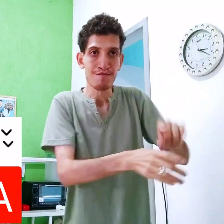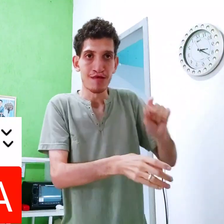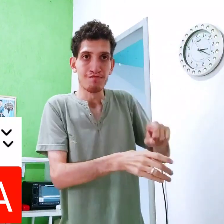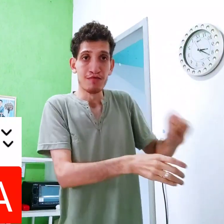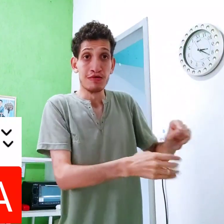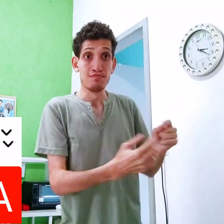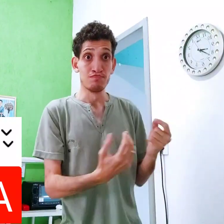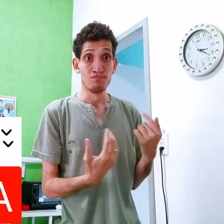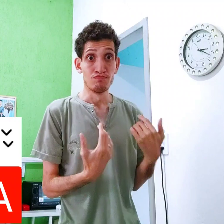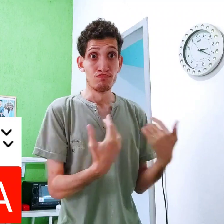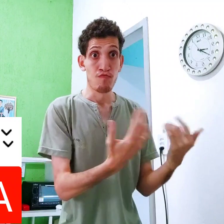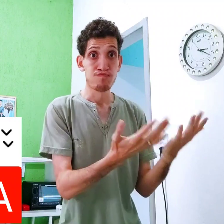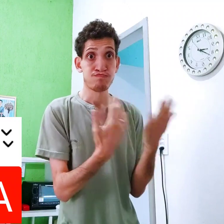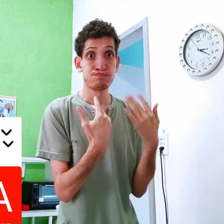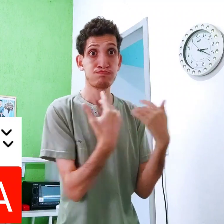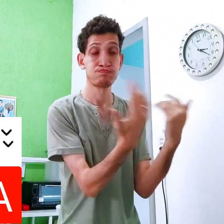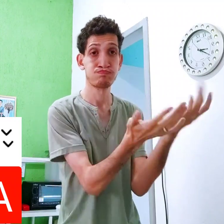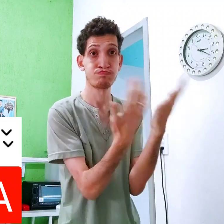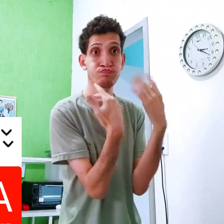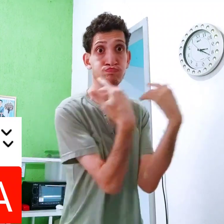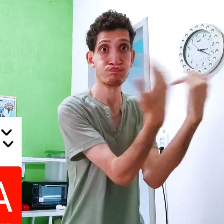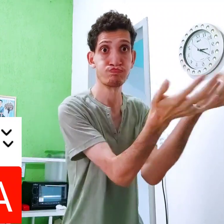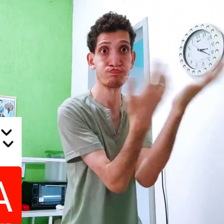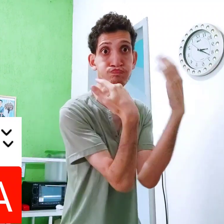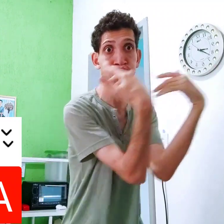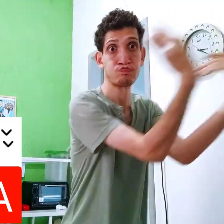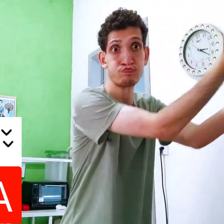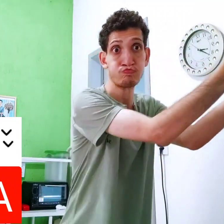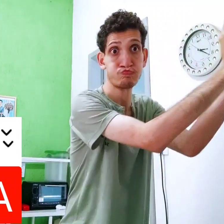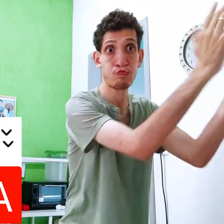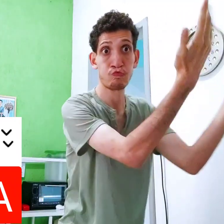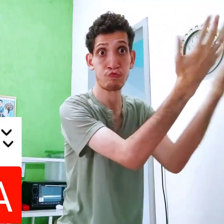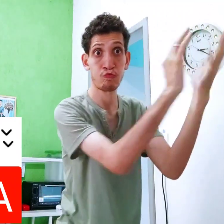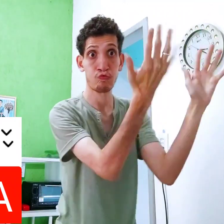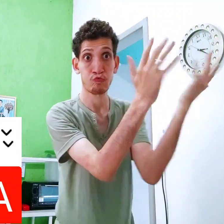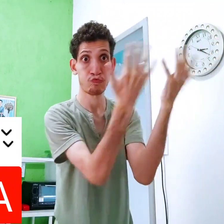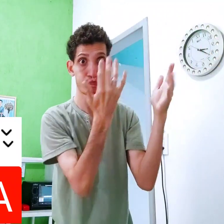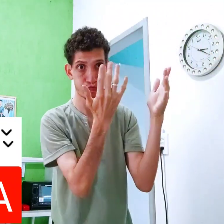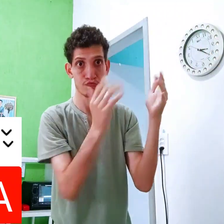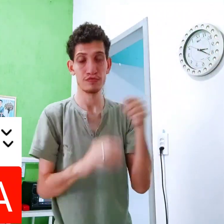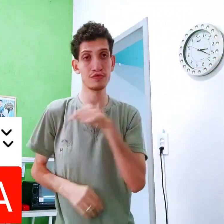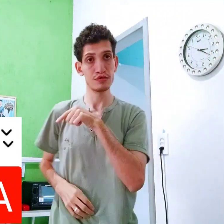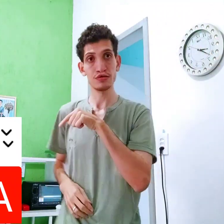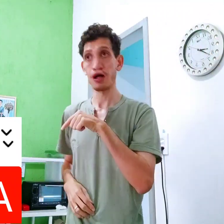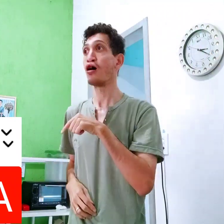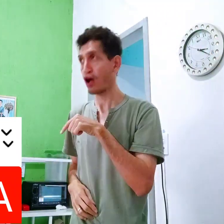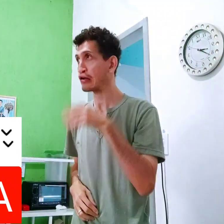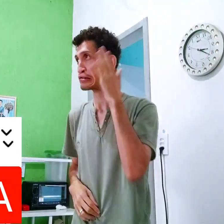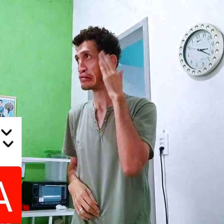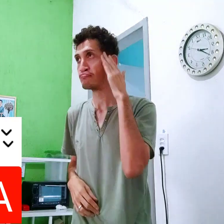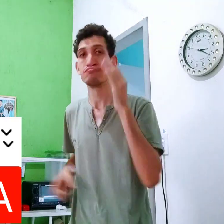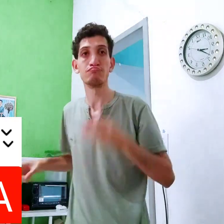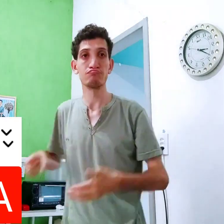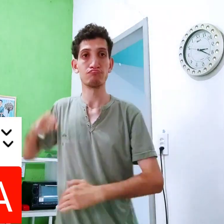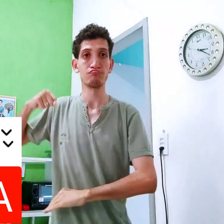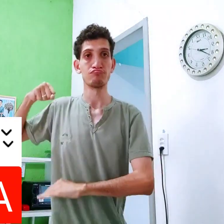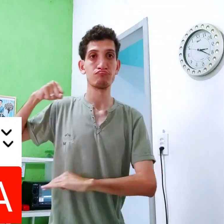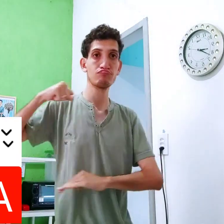Uma plantação na rocha A plantação cresceu Aí lá, quem